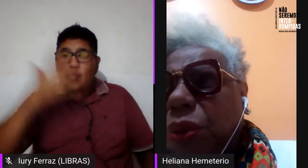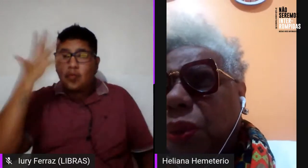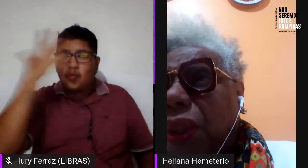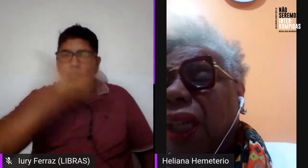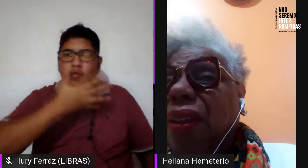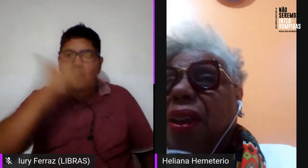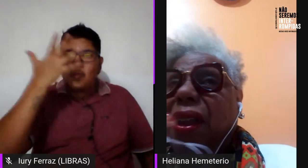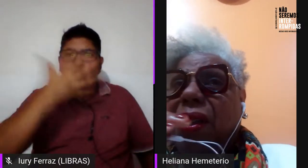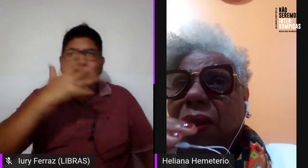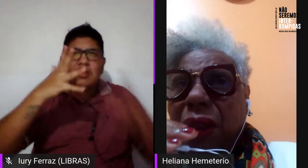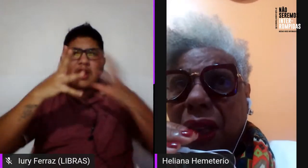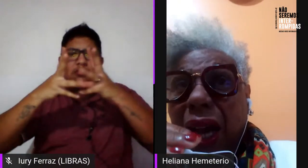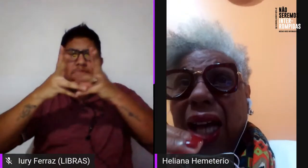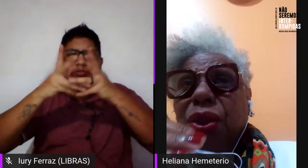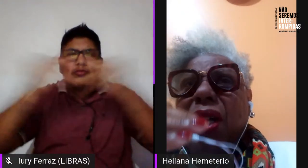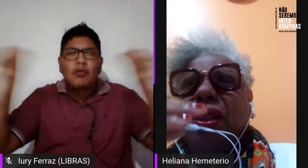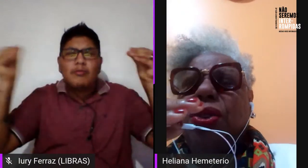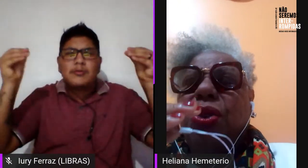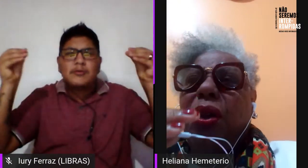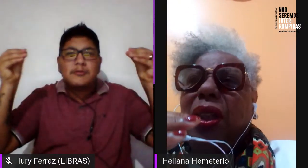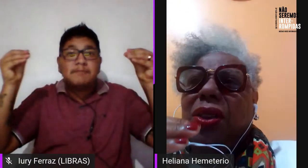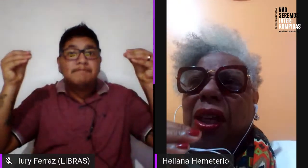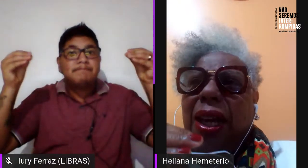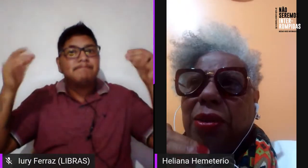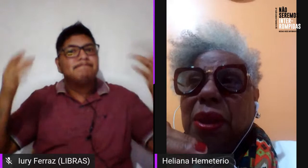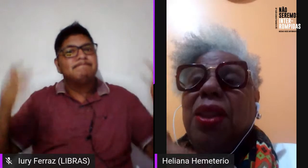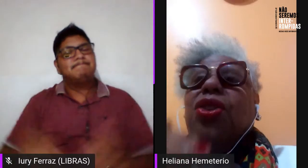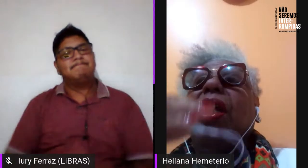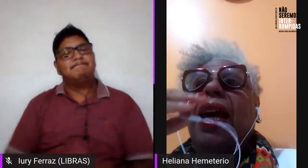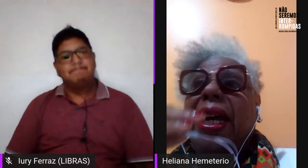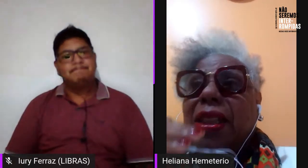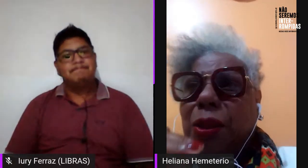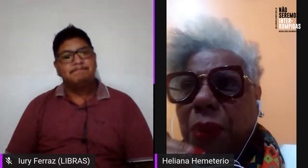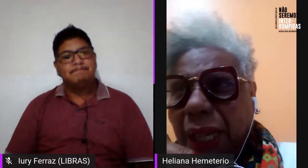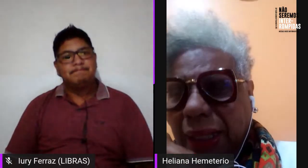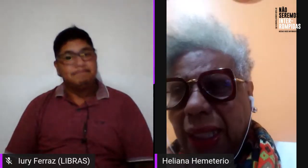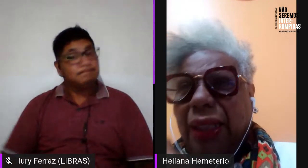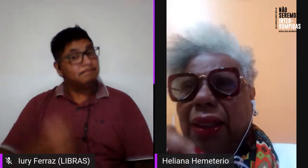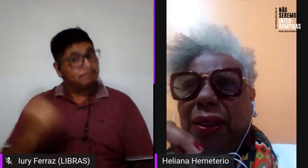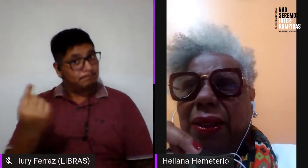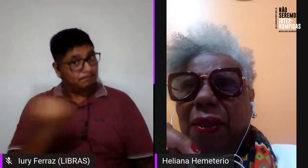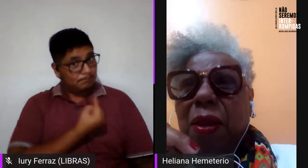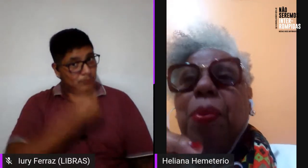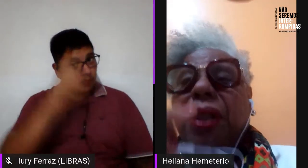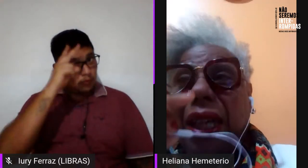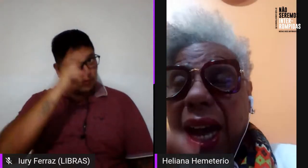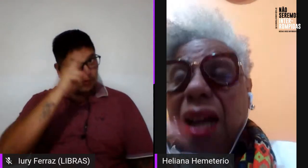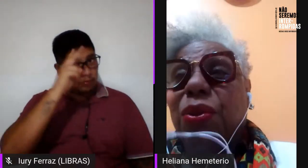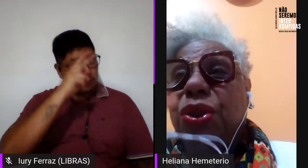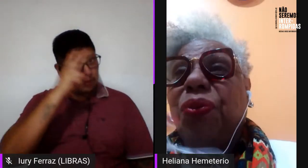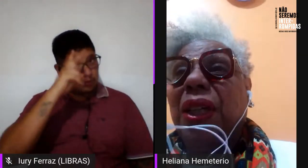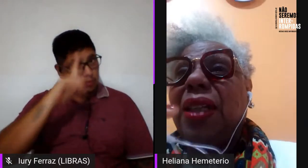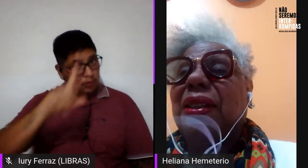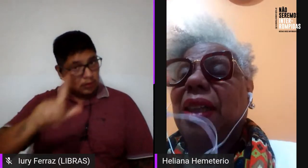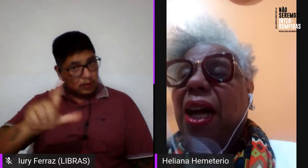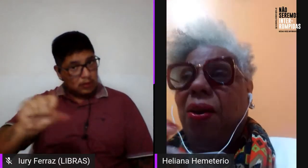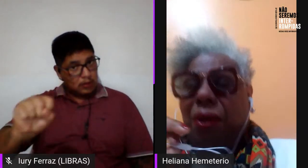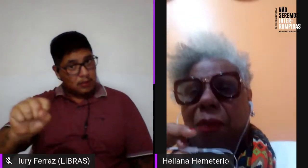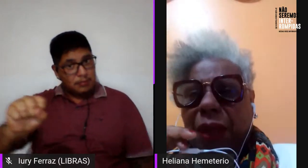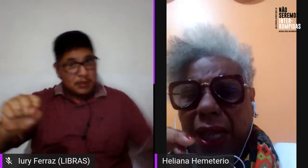apagamento, então, a nossa história de lésbicas e de lésbica negra, porque há um